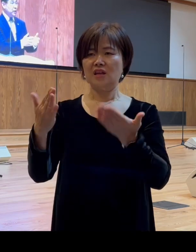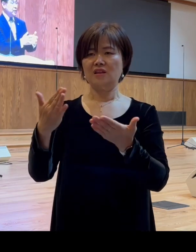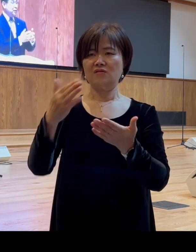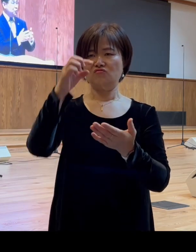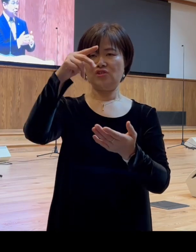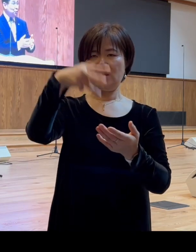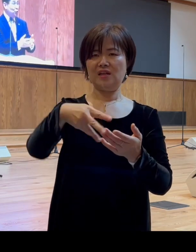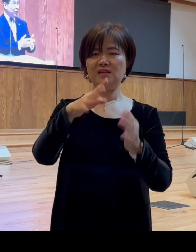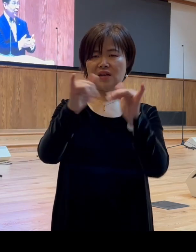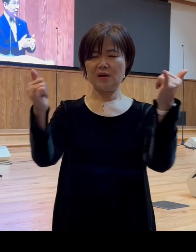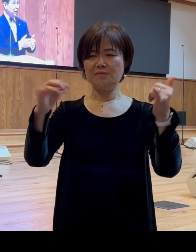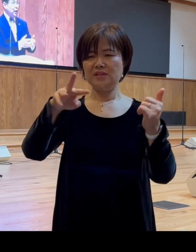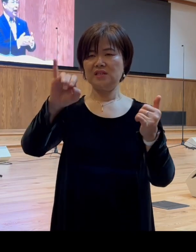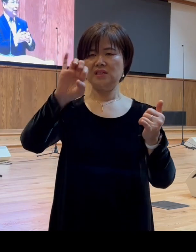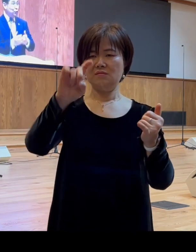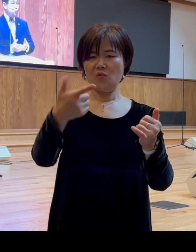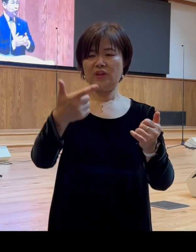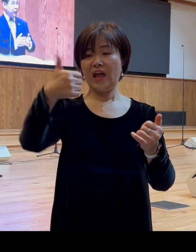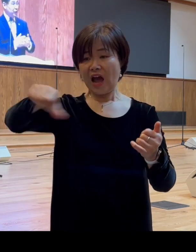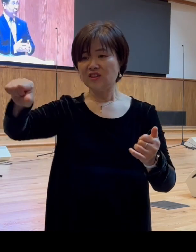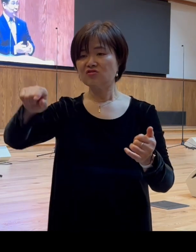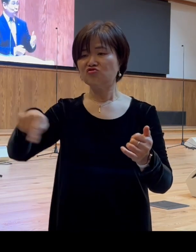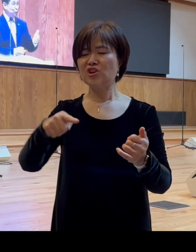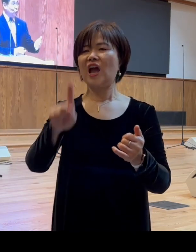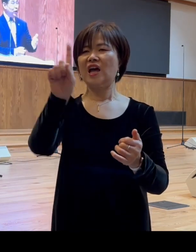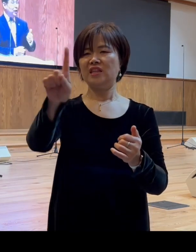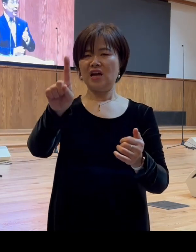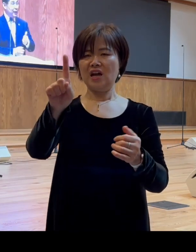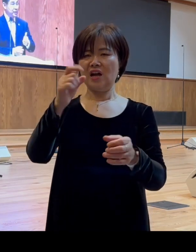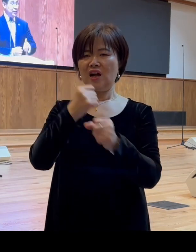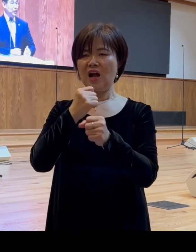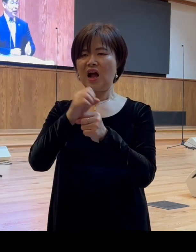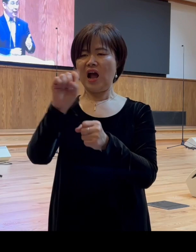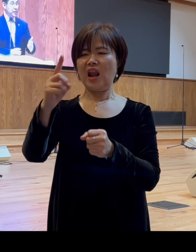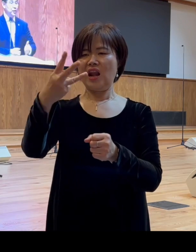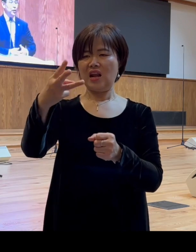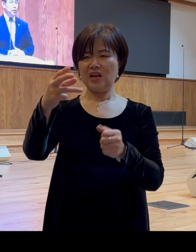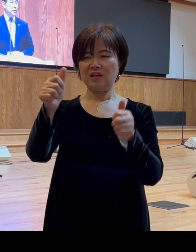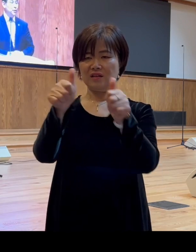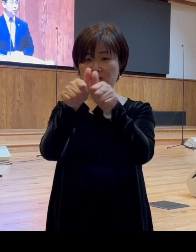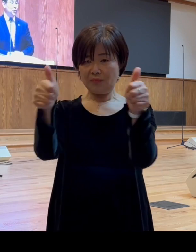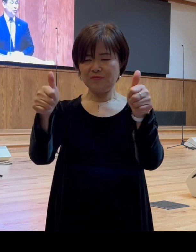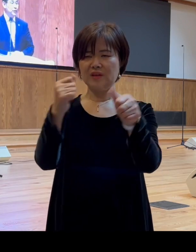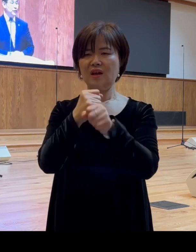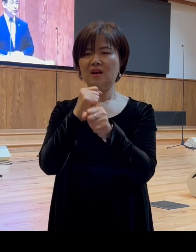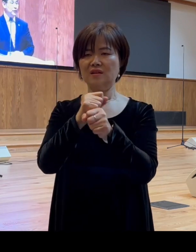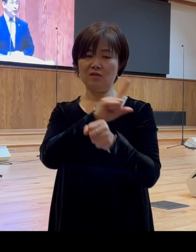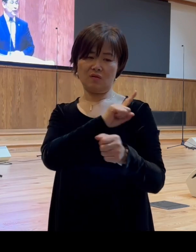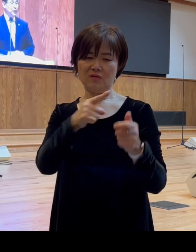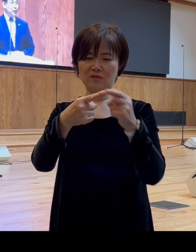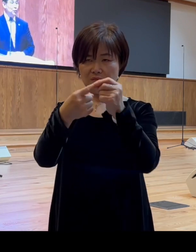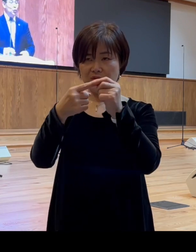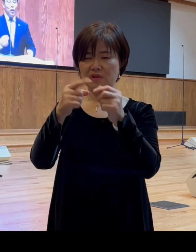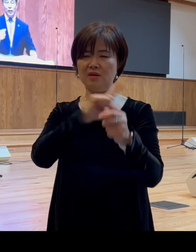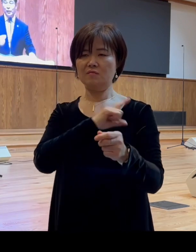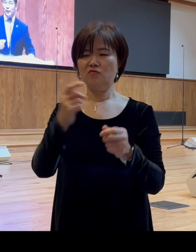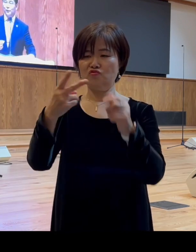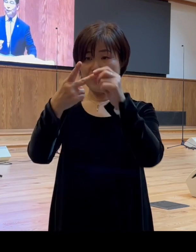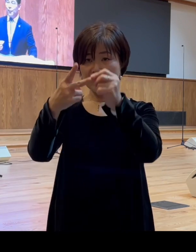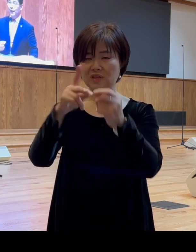시몬의 아들 중에 하나가 루포와 알렉산더 알렉산더라고 하는 인물이고 그럼 또 하나는 우리가